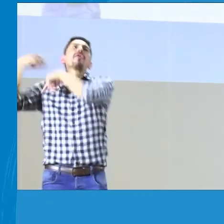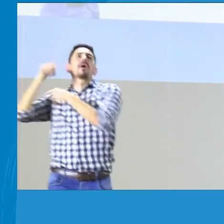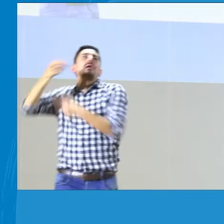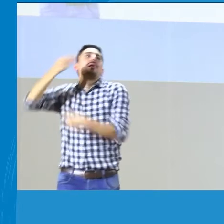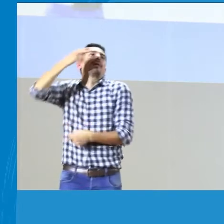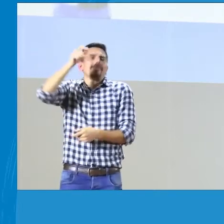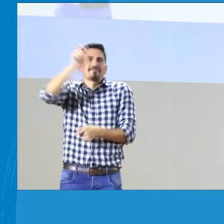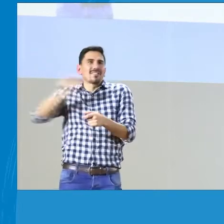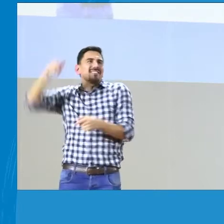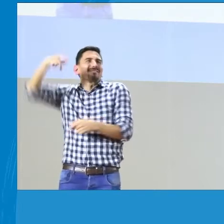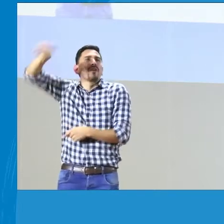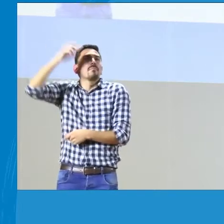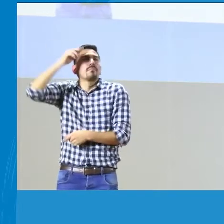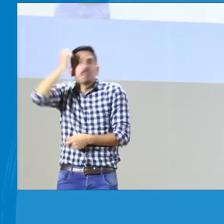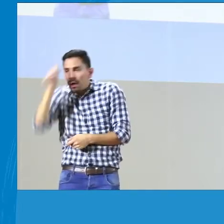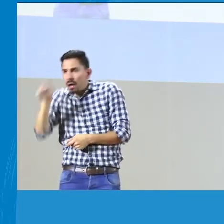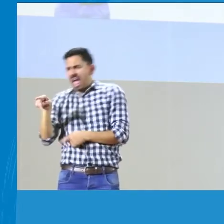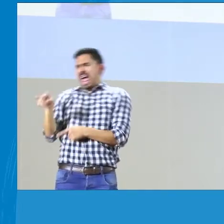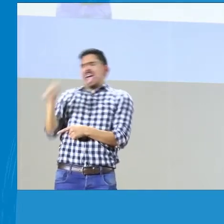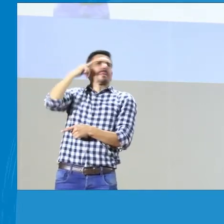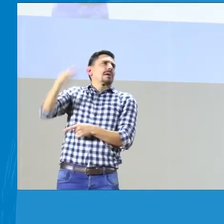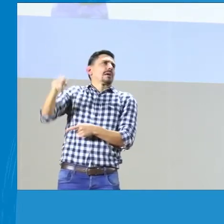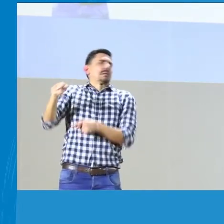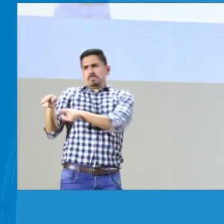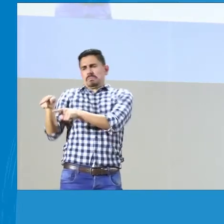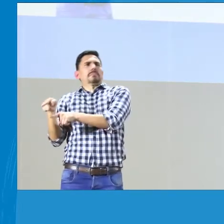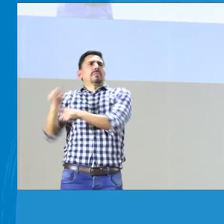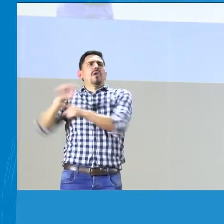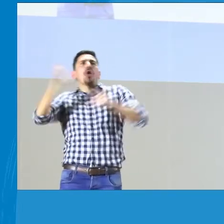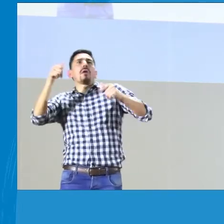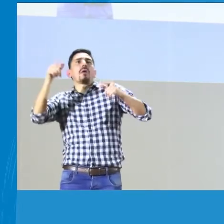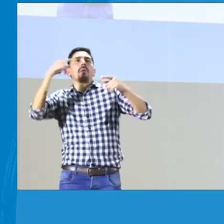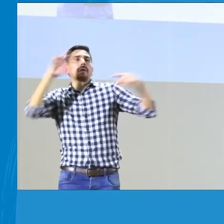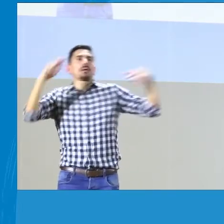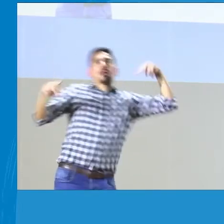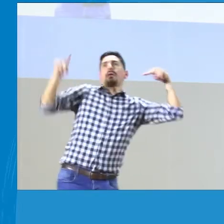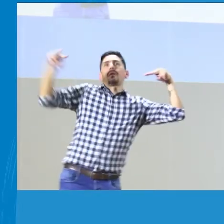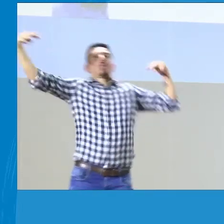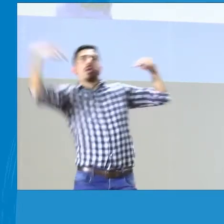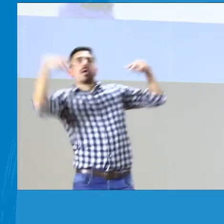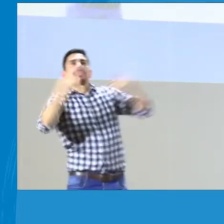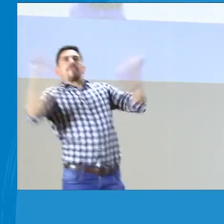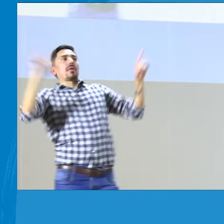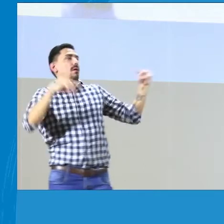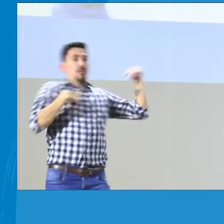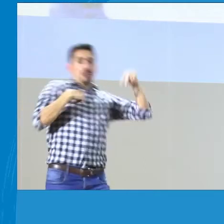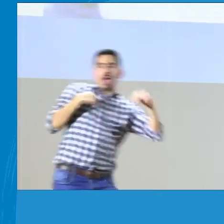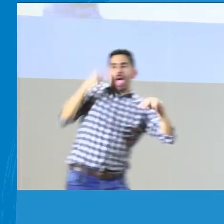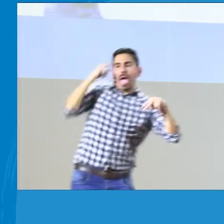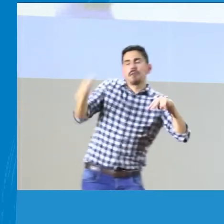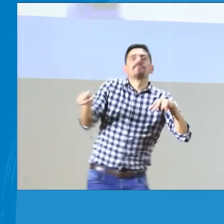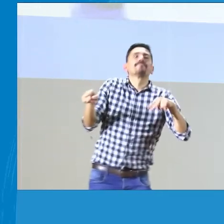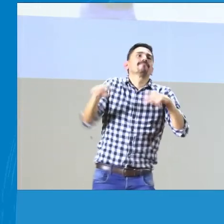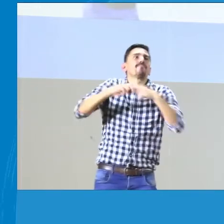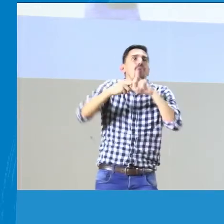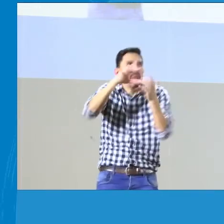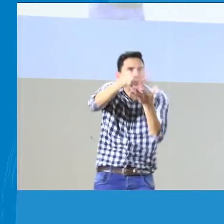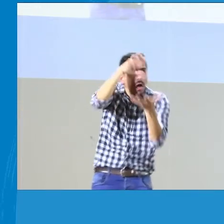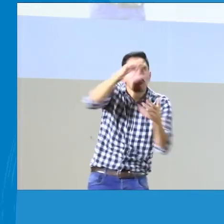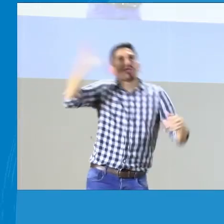si estuvo en alguna institución y hubo cambio de institución, cuáles fueron las razones, que sean de